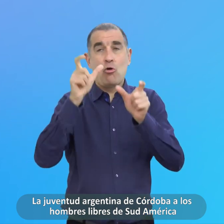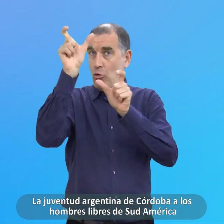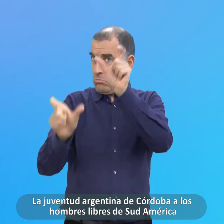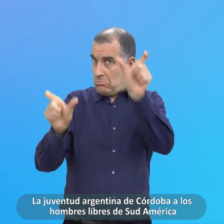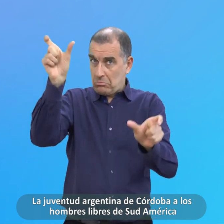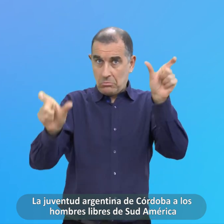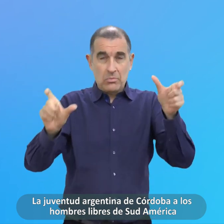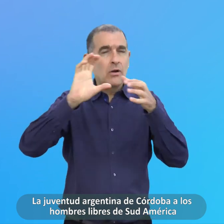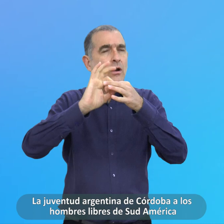Sudamérica